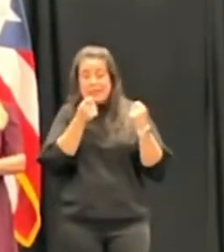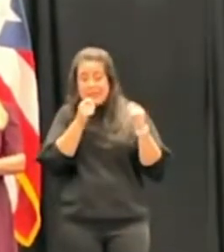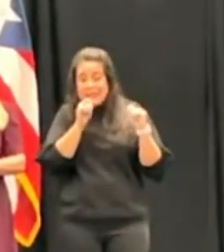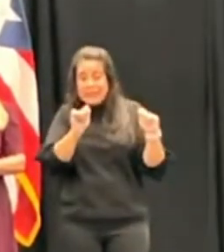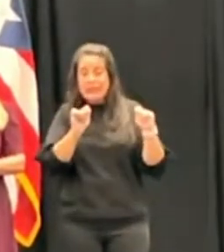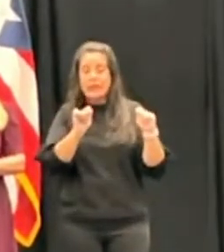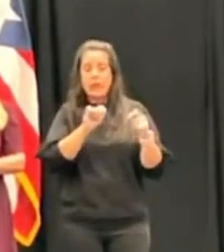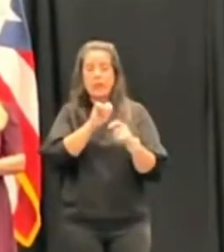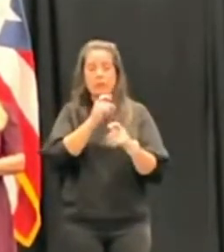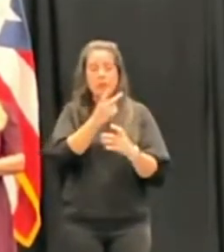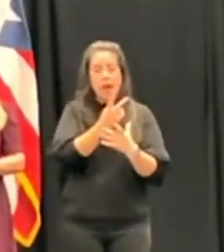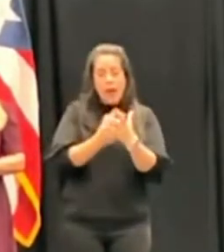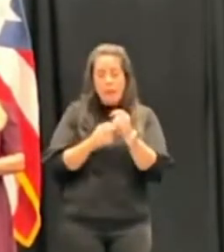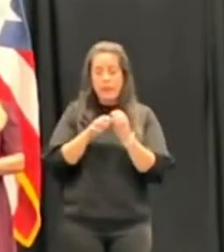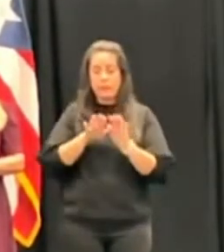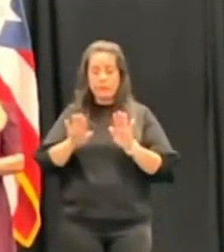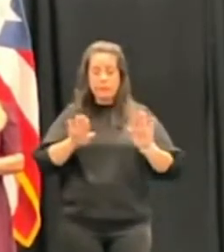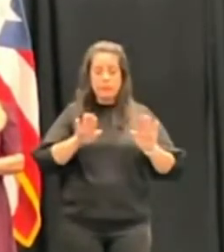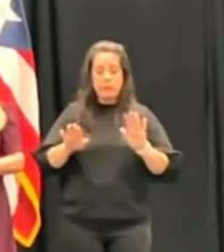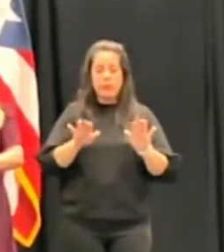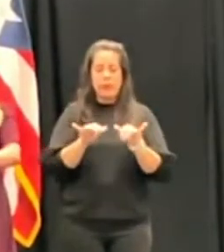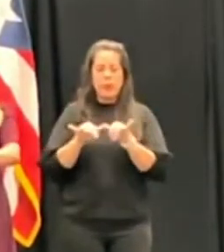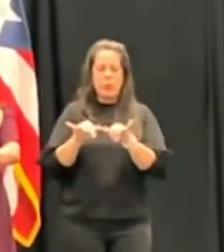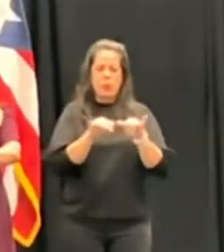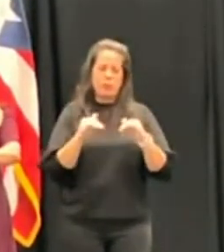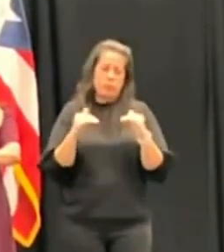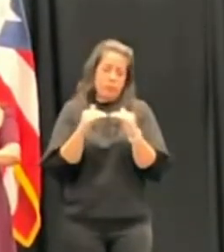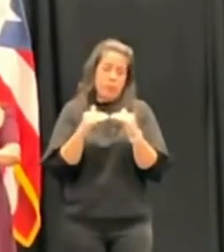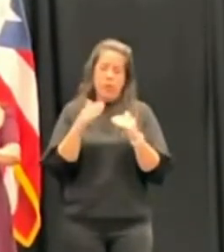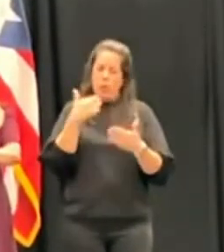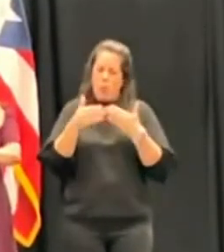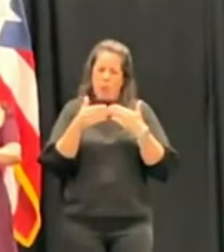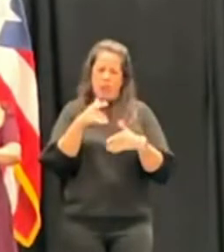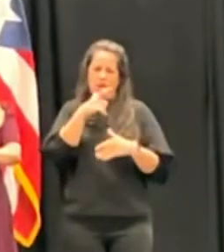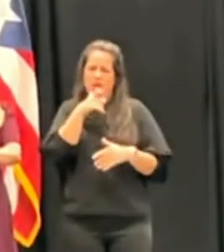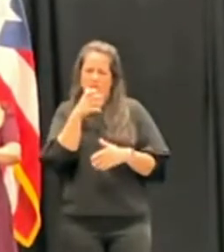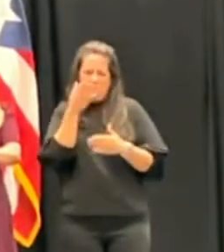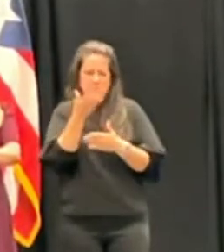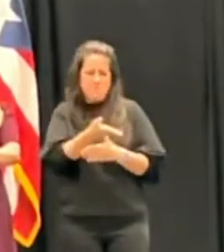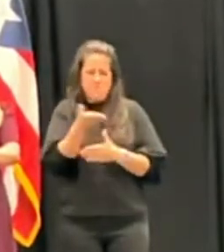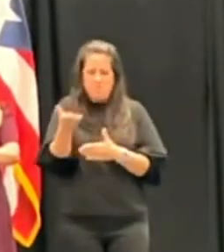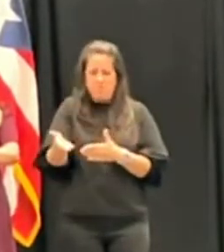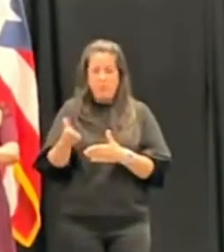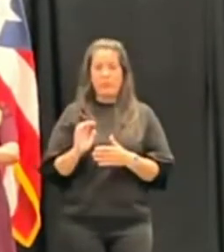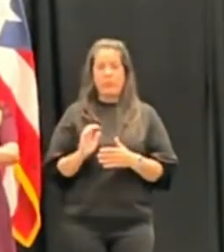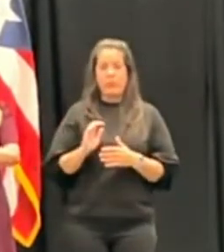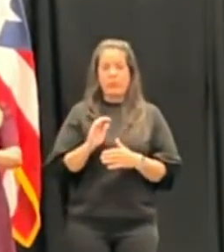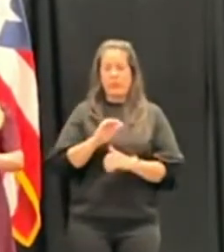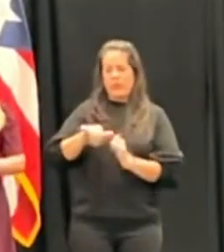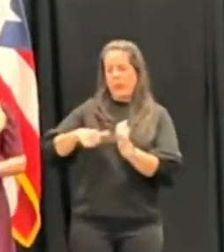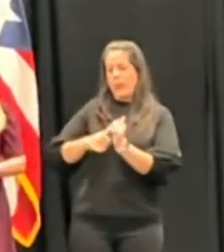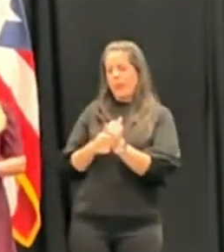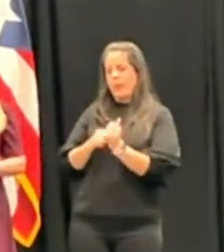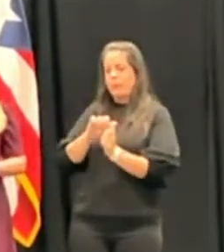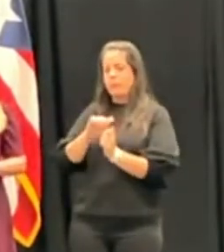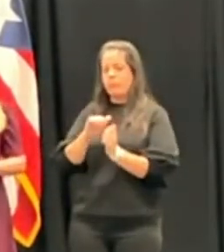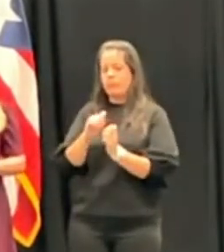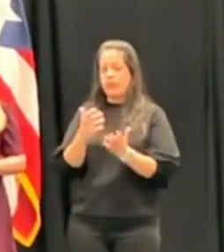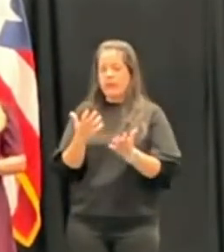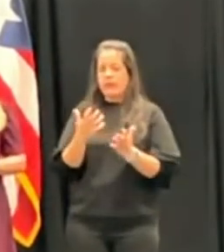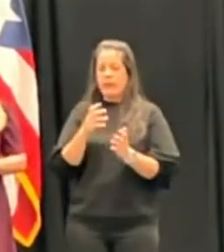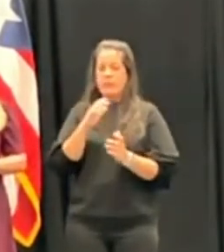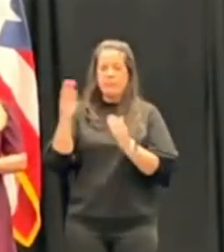todas las partes por igual, sin distinción de personas naturales o jurídicas, sin agendas, que no sea la de